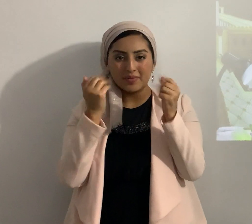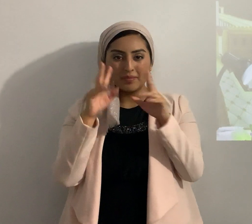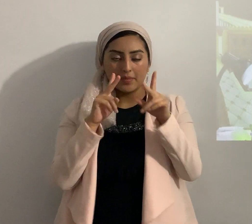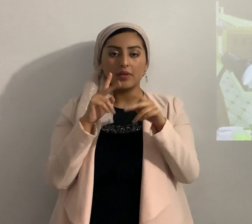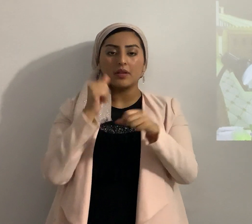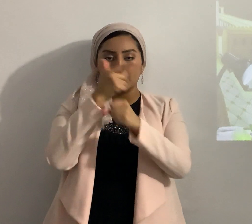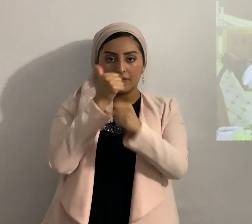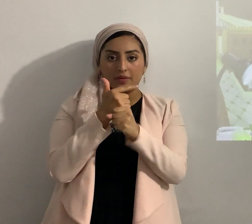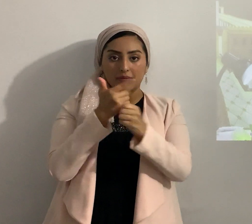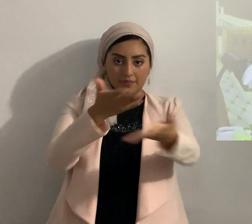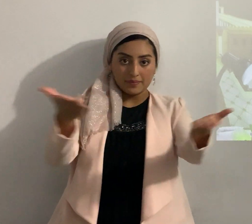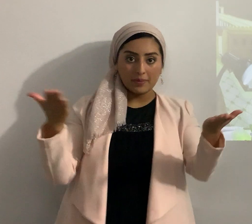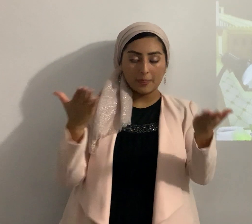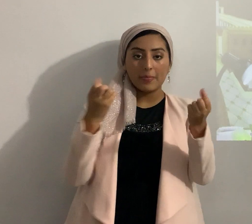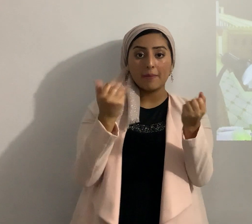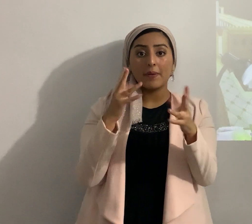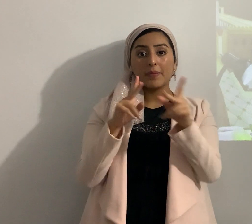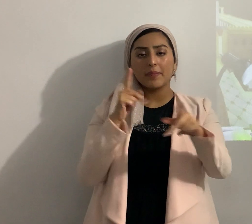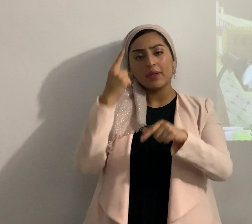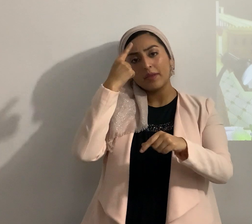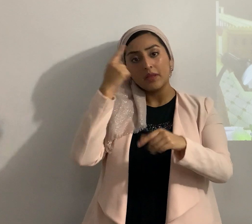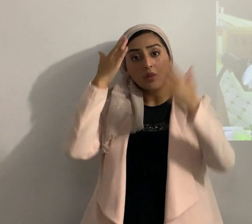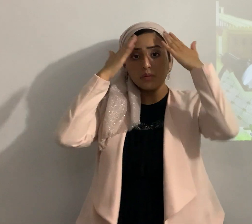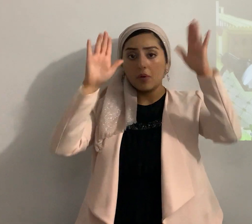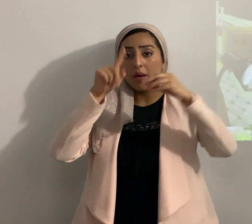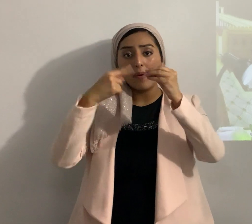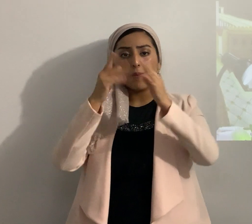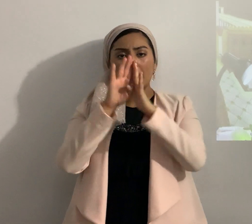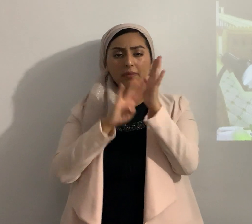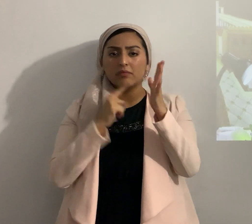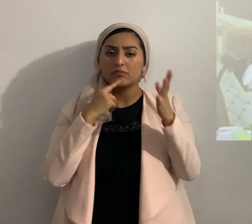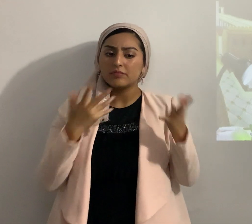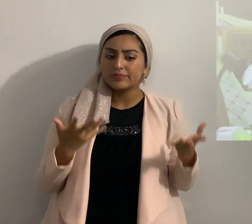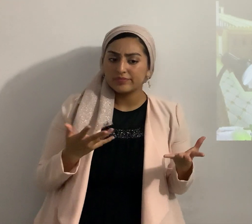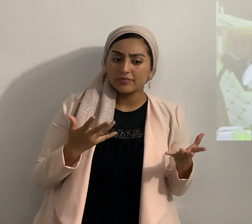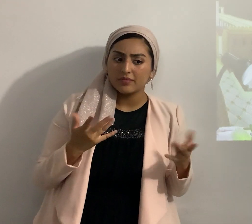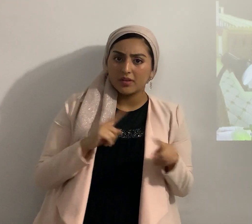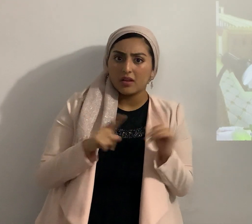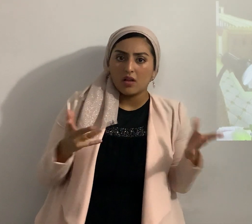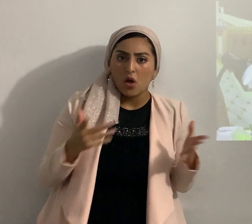gente que no conoce la Biblia dice pero que Dios tan